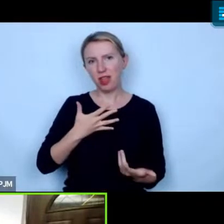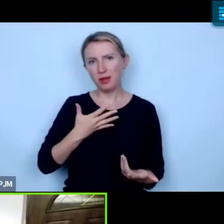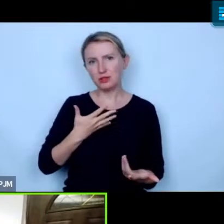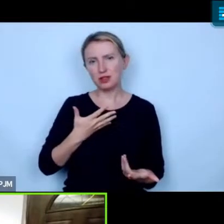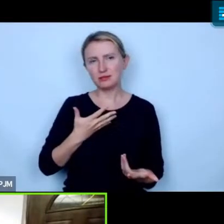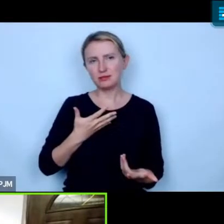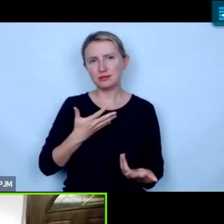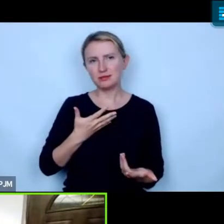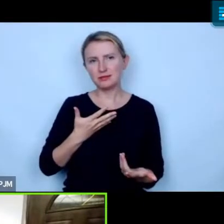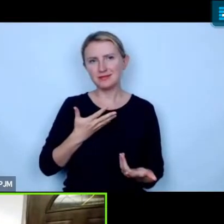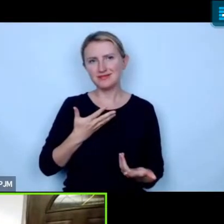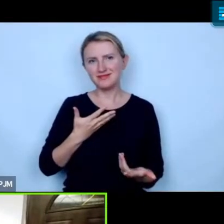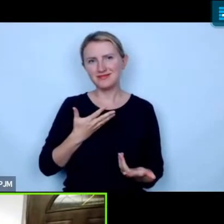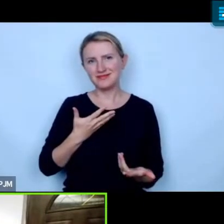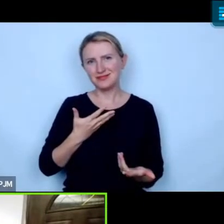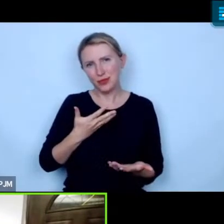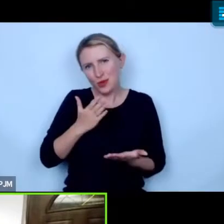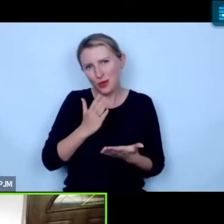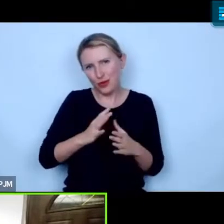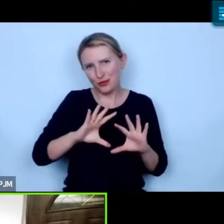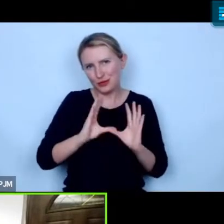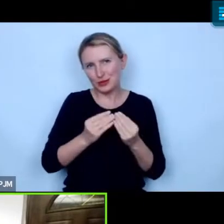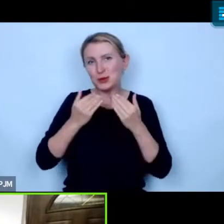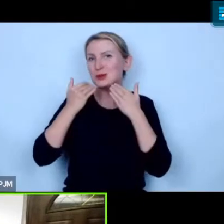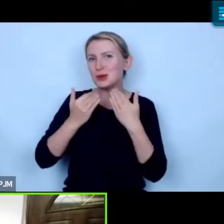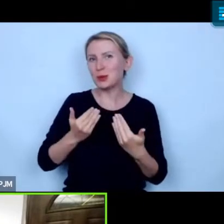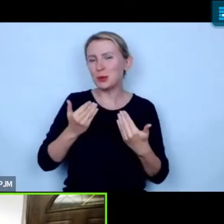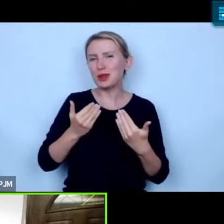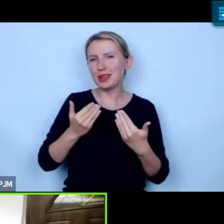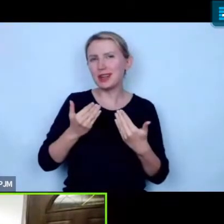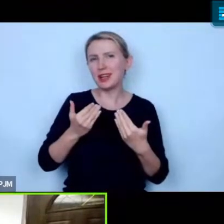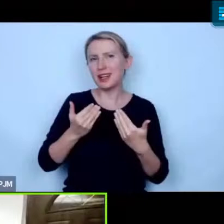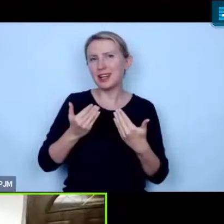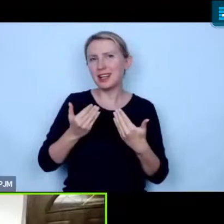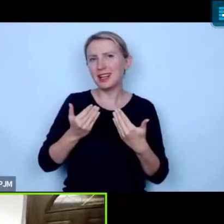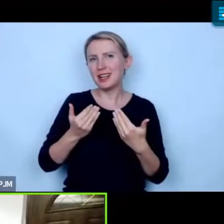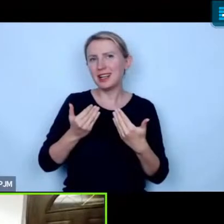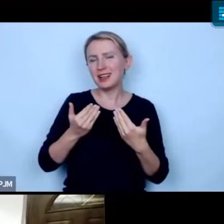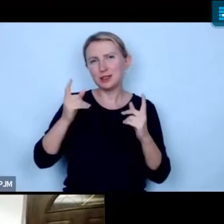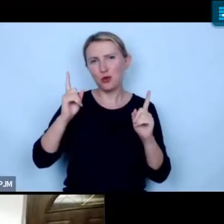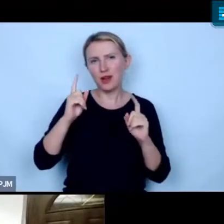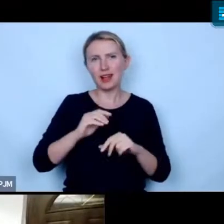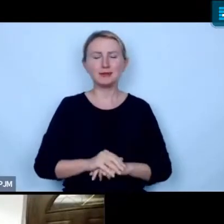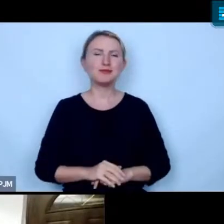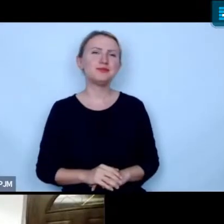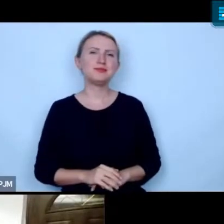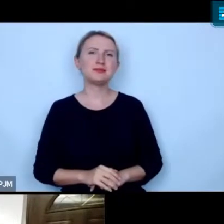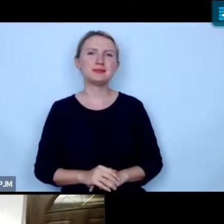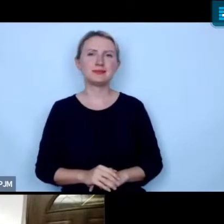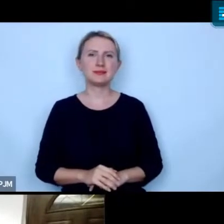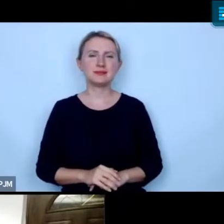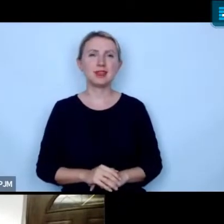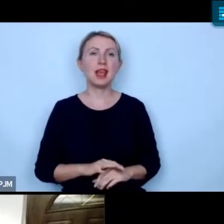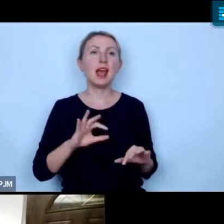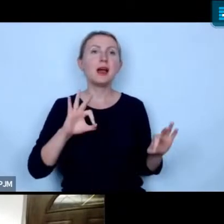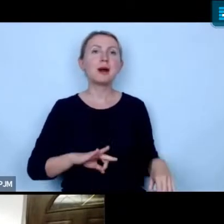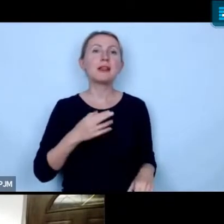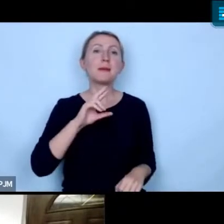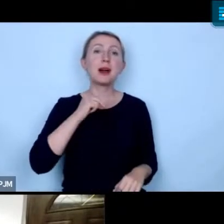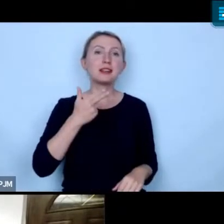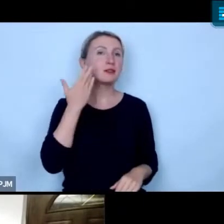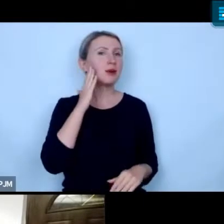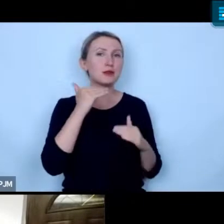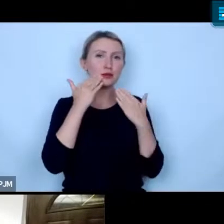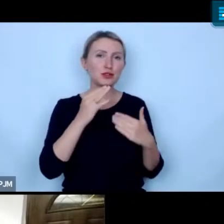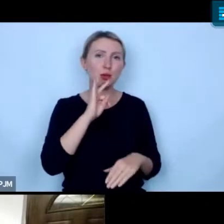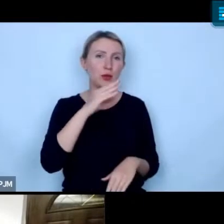to będzie wszystko dziękuję bardzo za uwagę Panie Marcinie bardzo dziękuję za